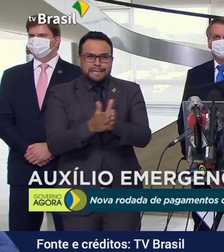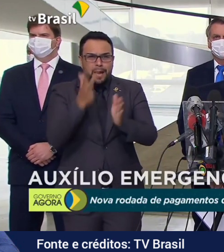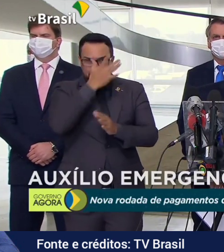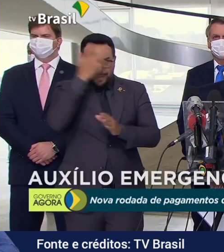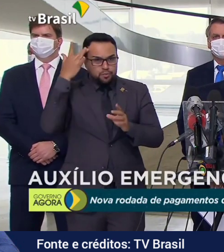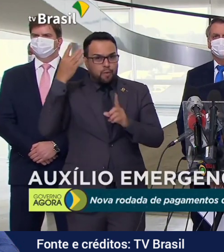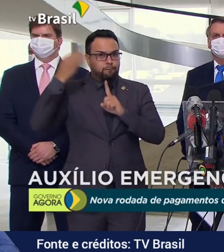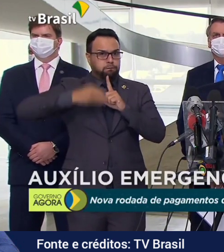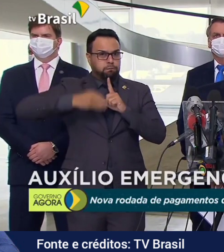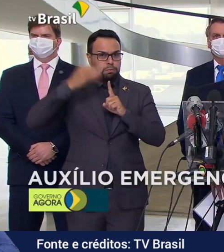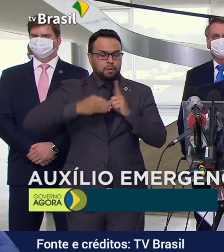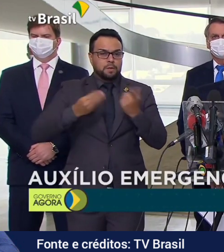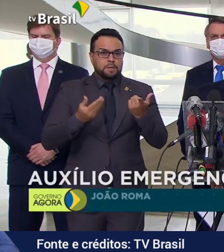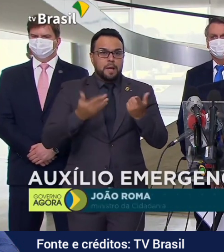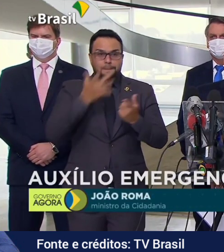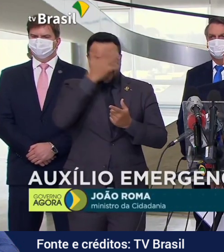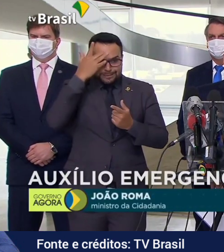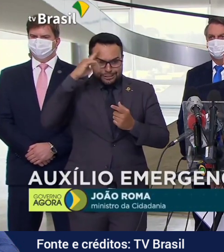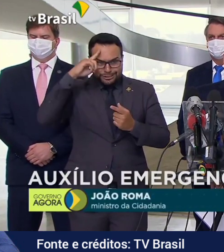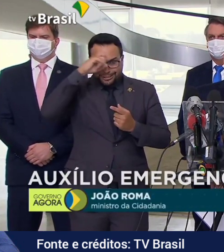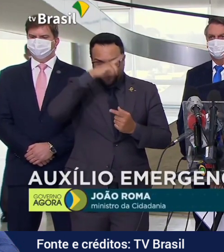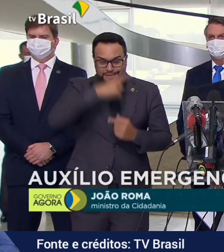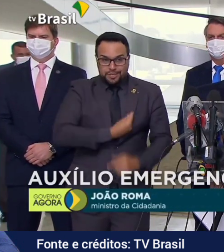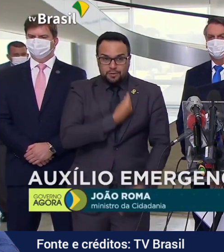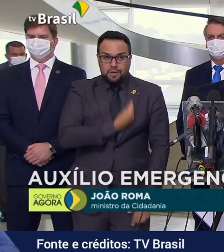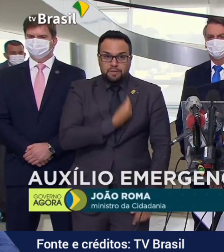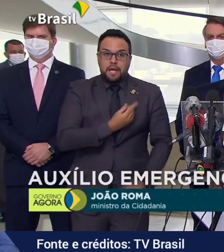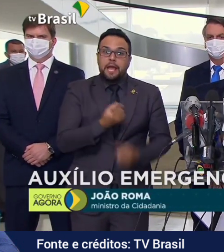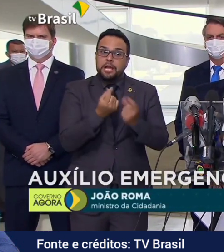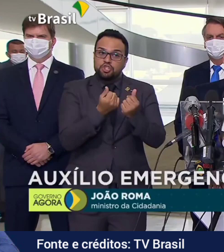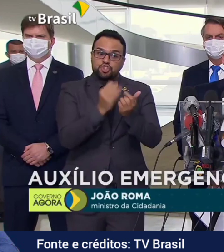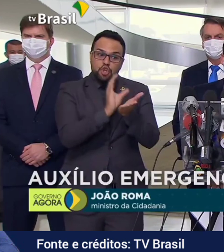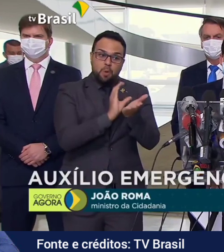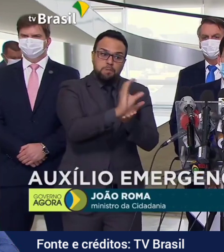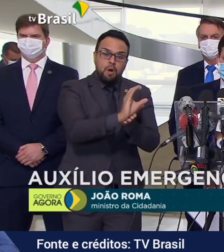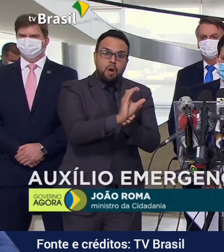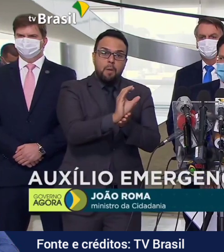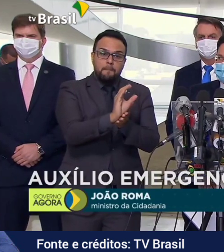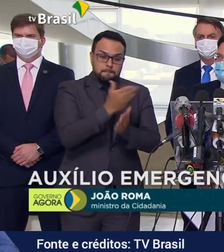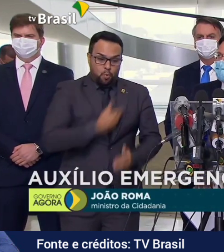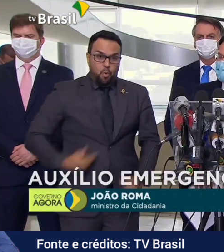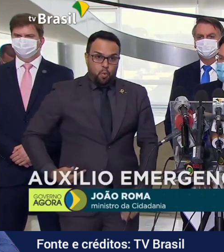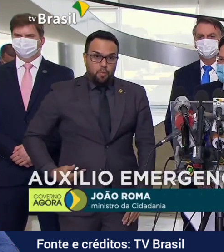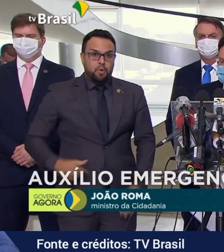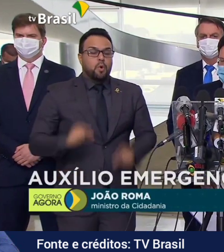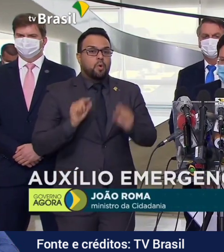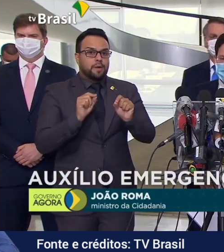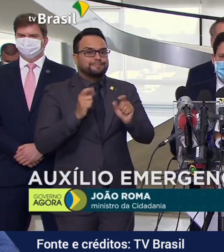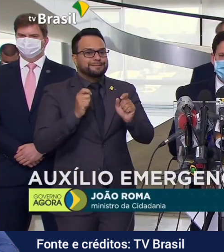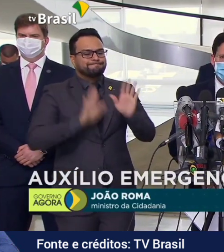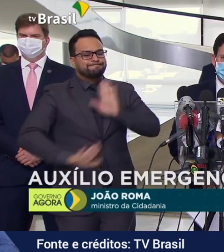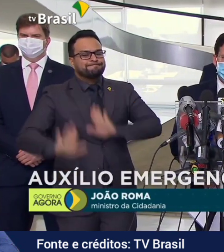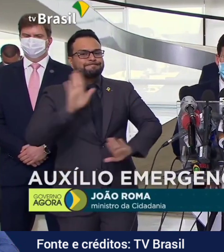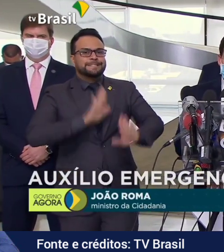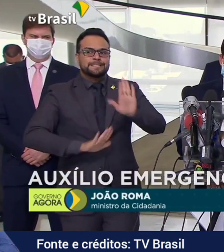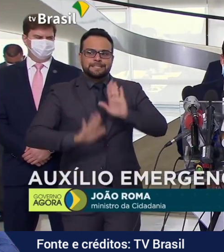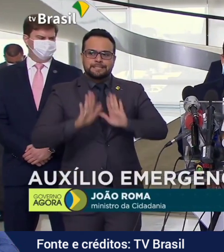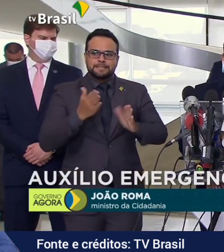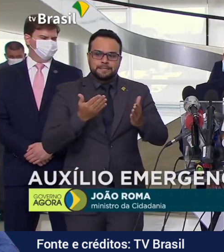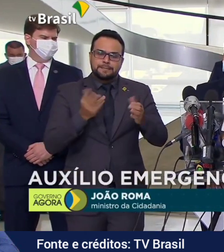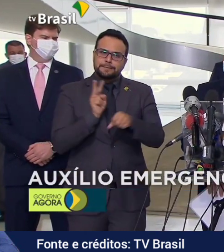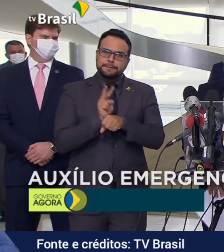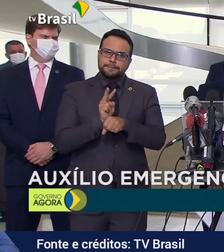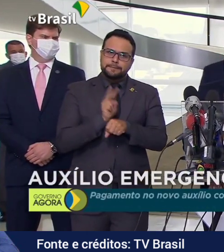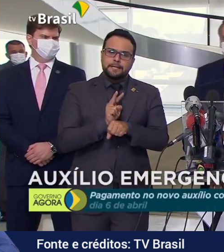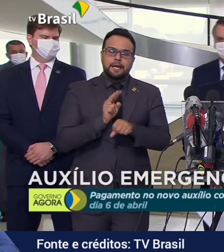pessoas que estão passando muita dificuldade. São recursos públicos para os quais temos que ter o maior zelo. Portanto, desde